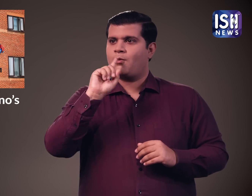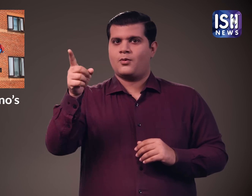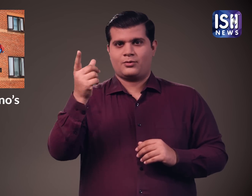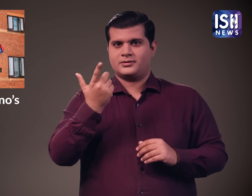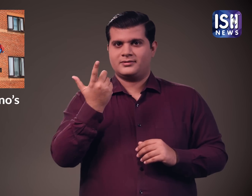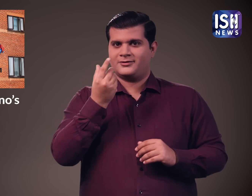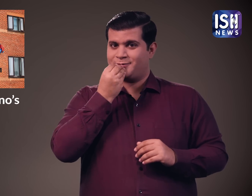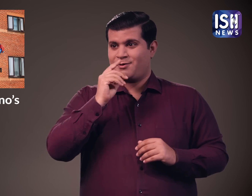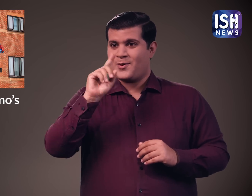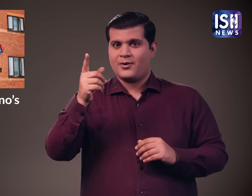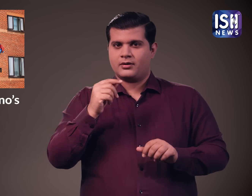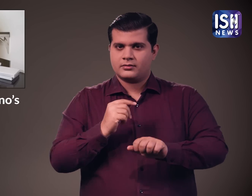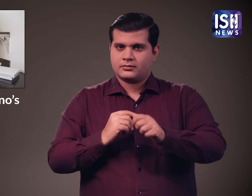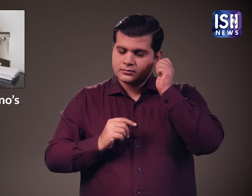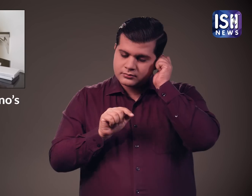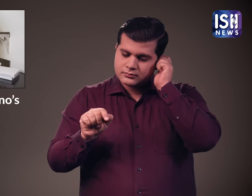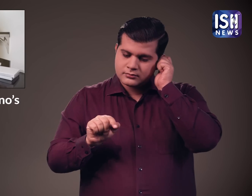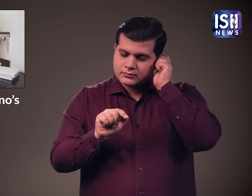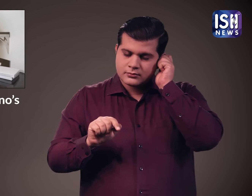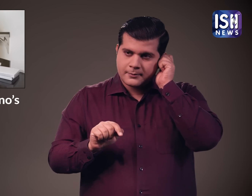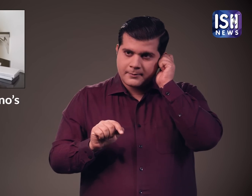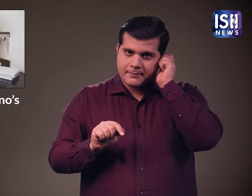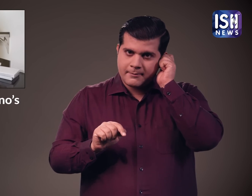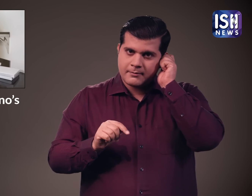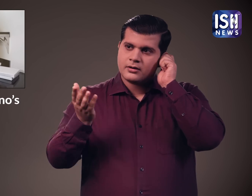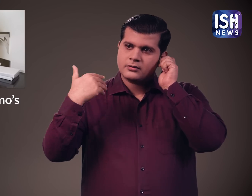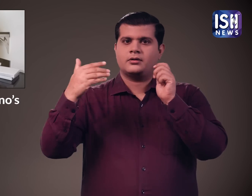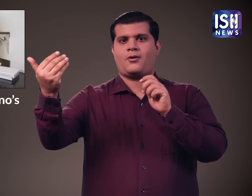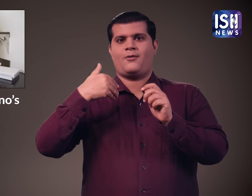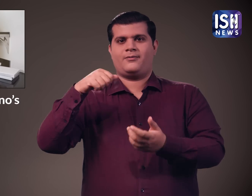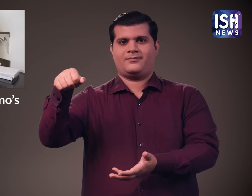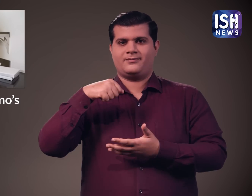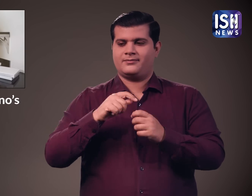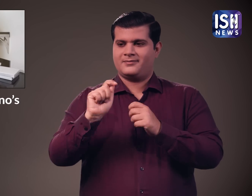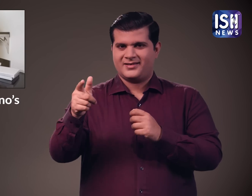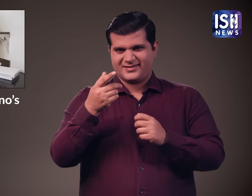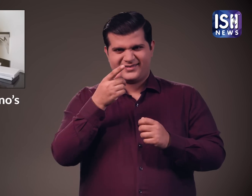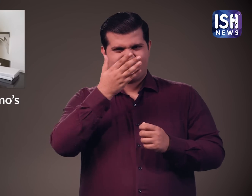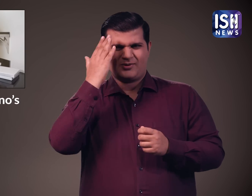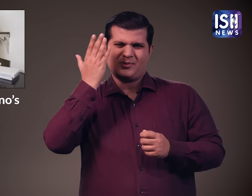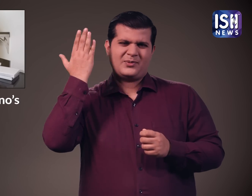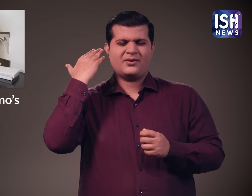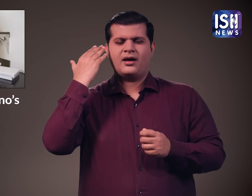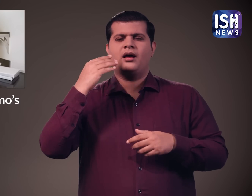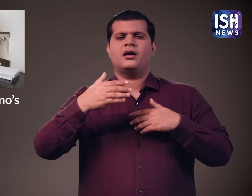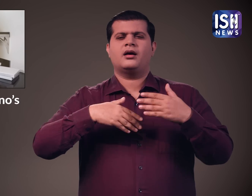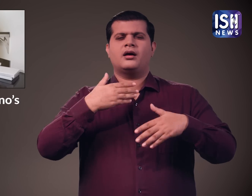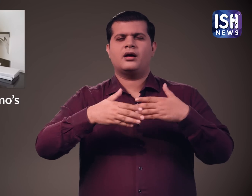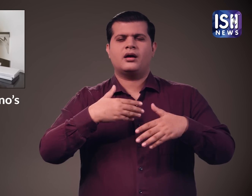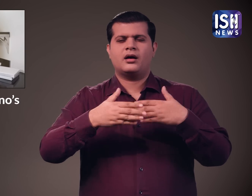फोन करके ओर्डर देना पड़ता था और खाना डिलिवरी होने पर हम वुक्तान करते थे आज कर हम फूर्ड